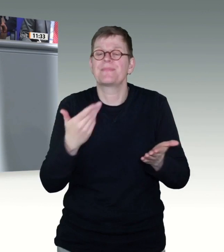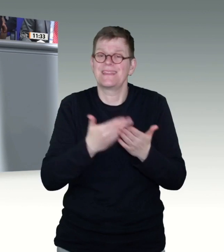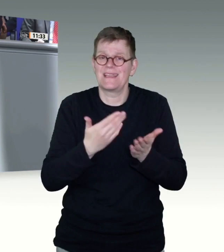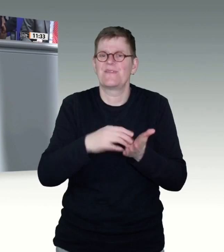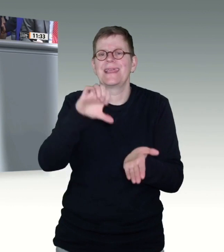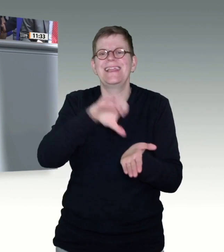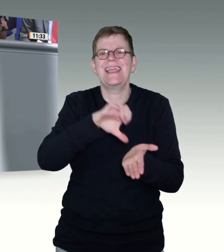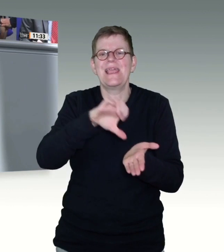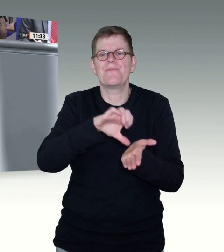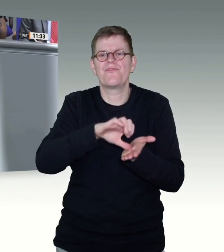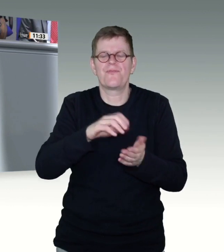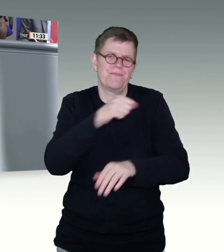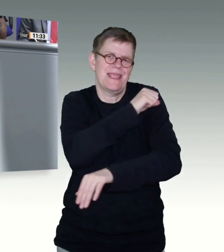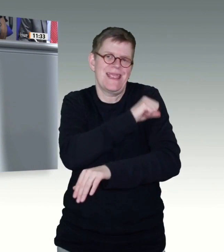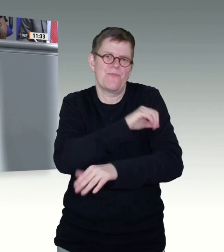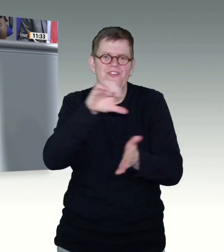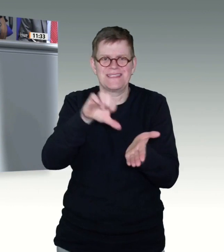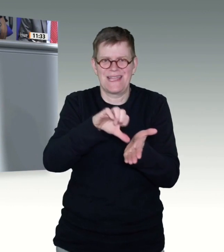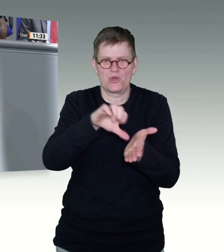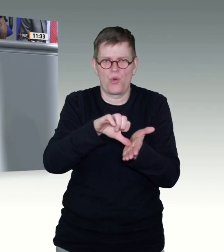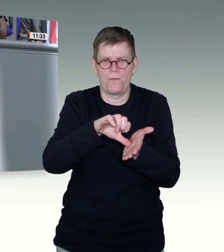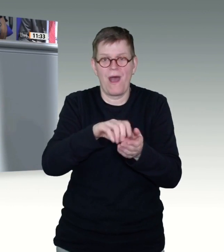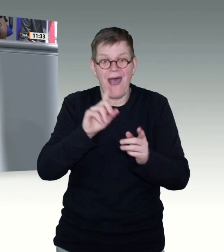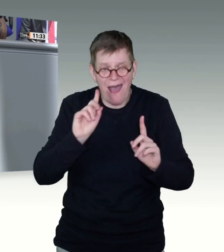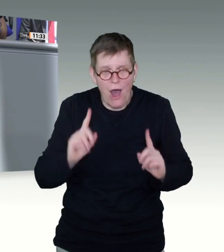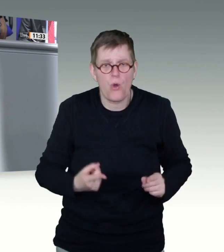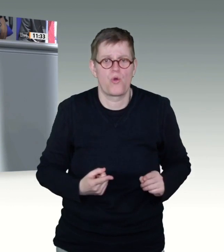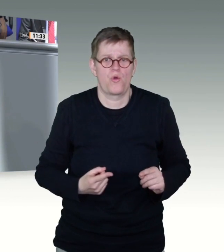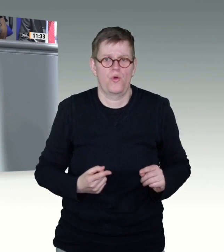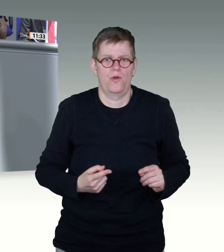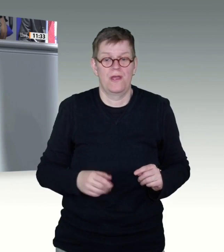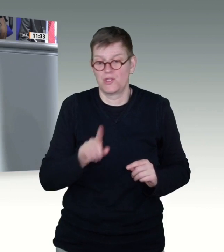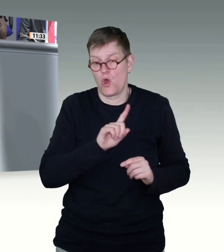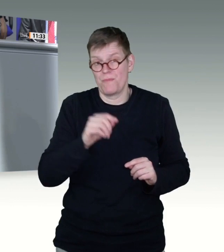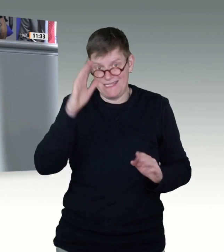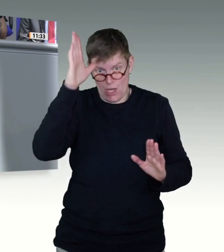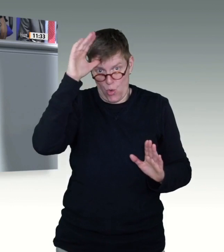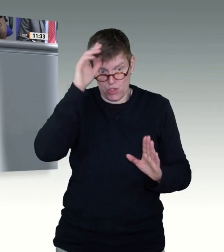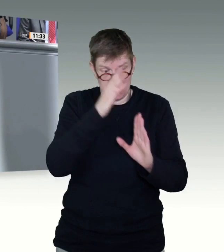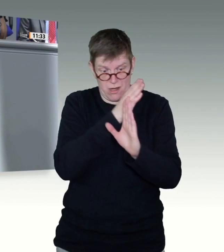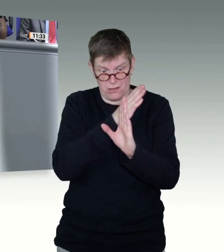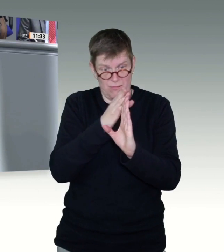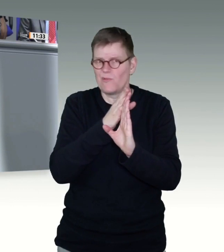sind weiterhin, auch über Ostern hinaus, Portal für die priorisierten Gruppen.